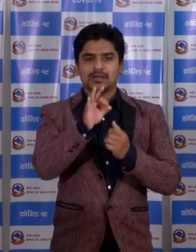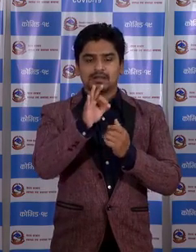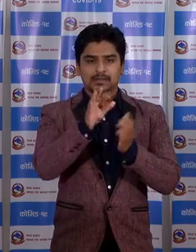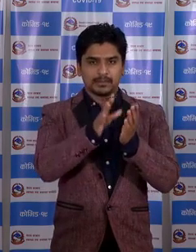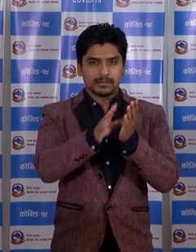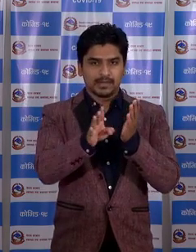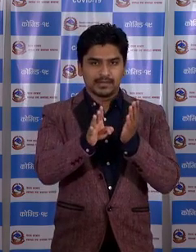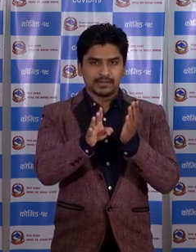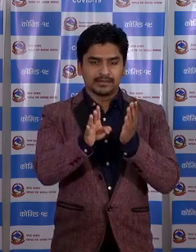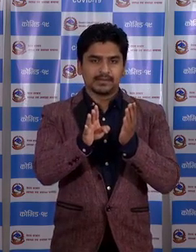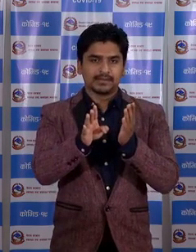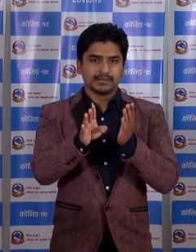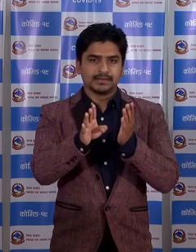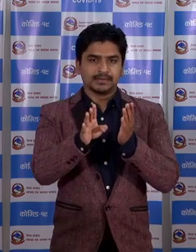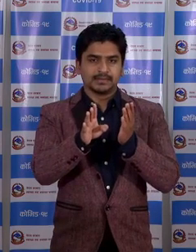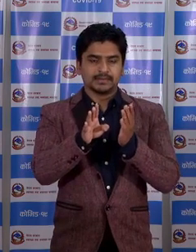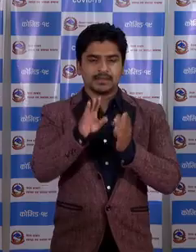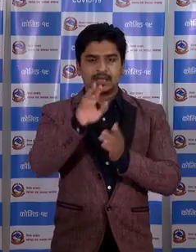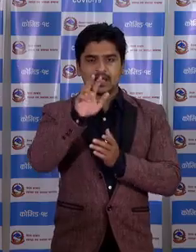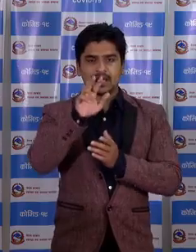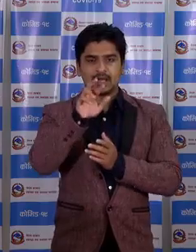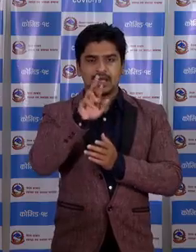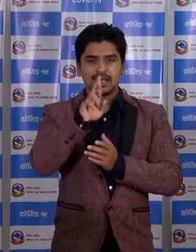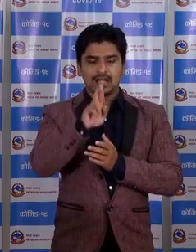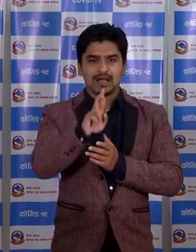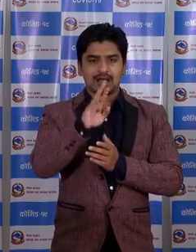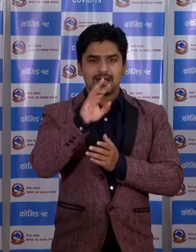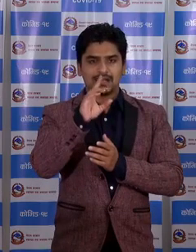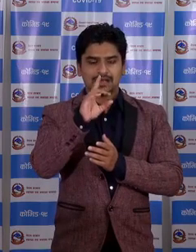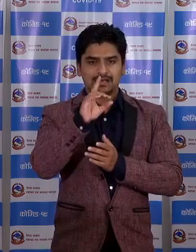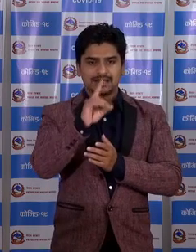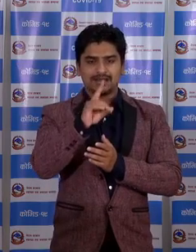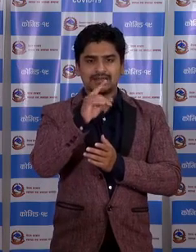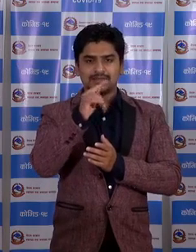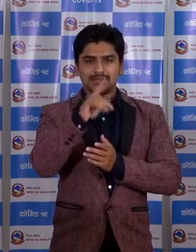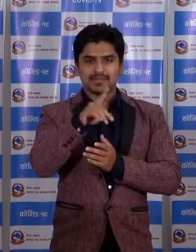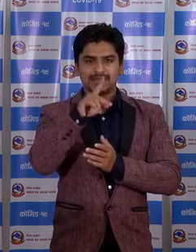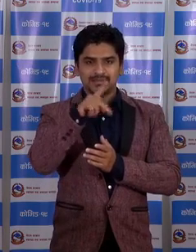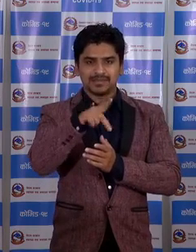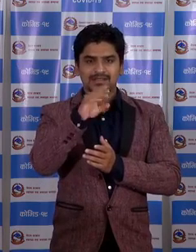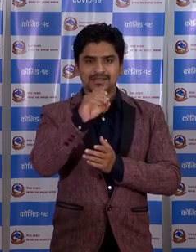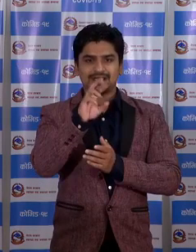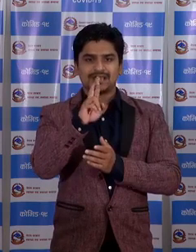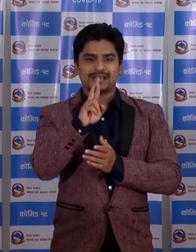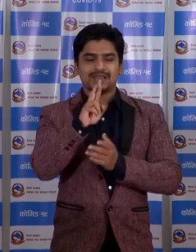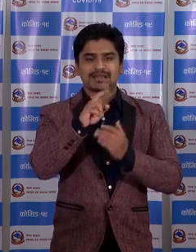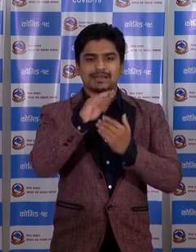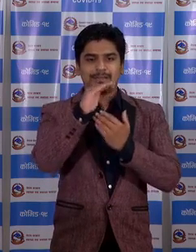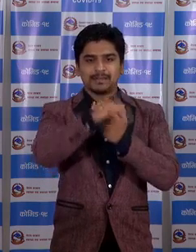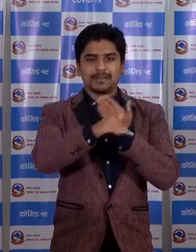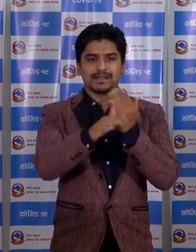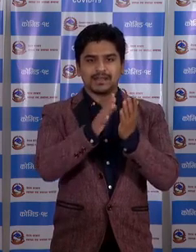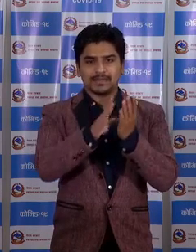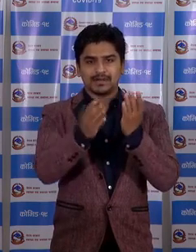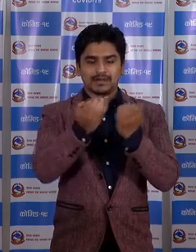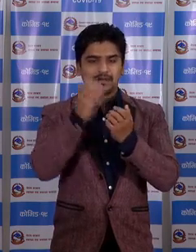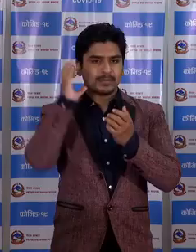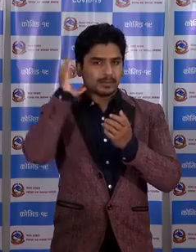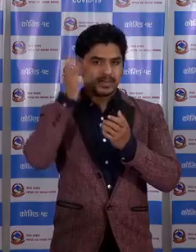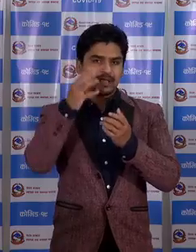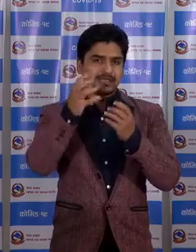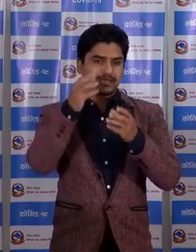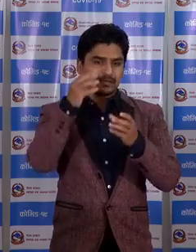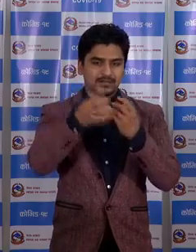मंत्रा लाएको तरफाटा आठी PCRBD बाटा परिक्षेन स्वेच्छाले गर्ना चाहने सोदेशी तथा